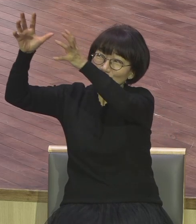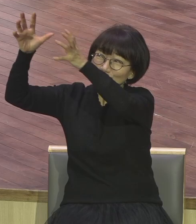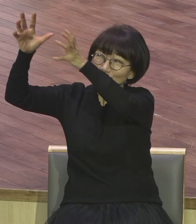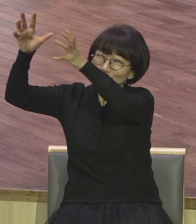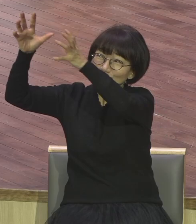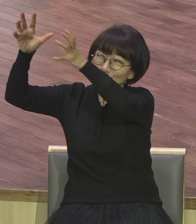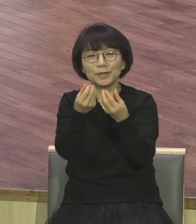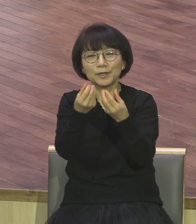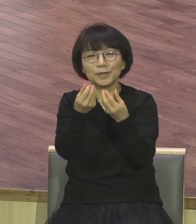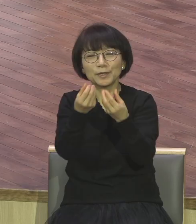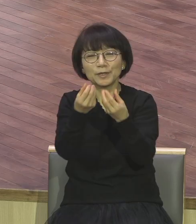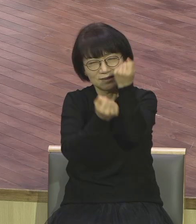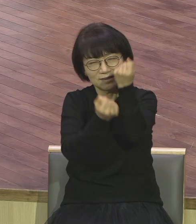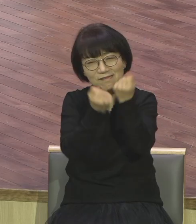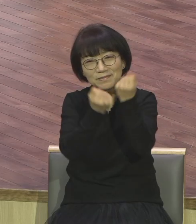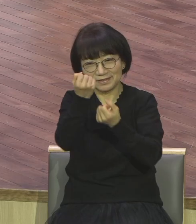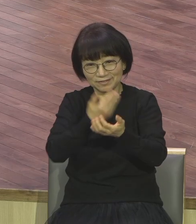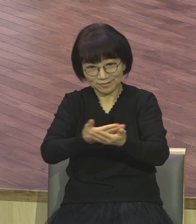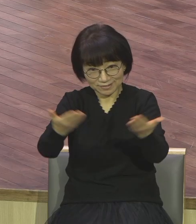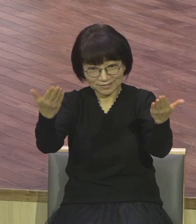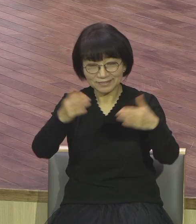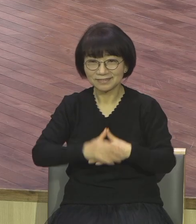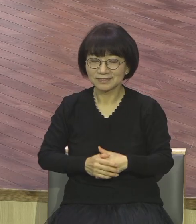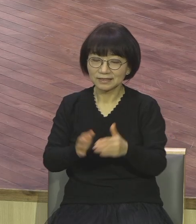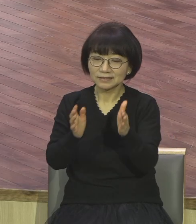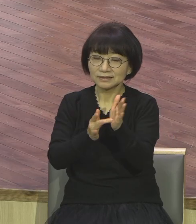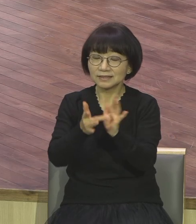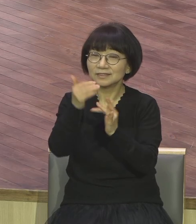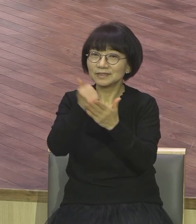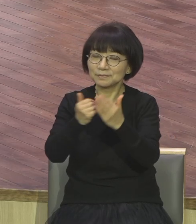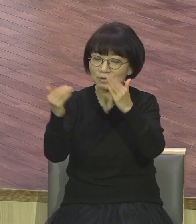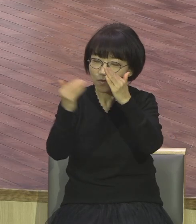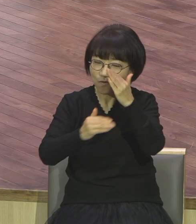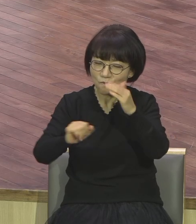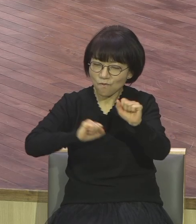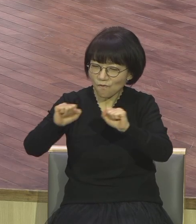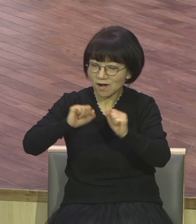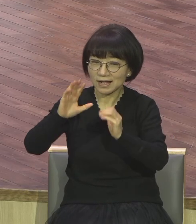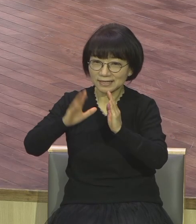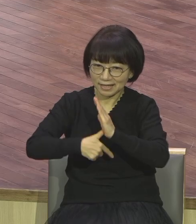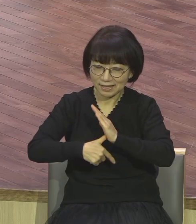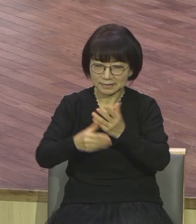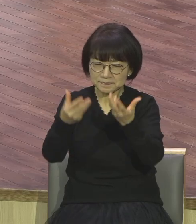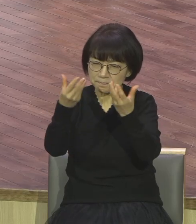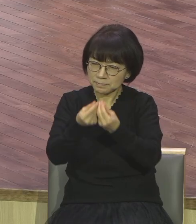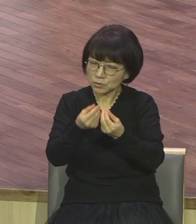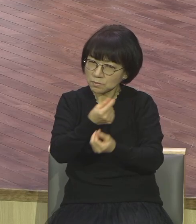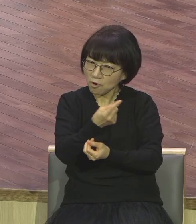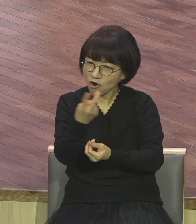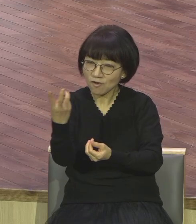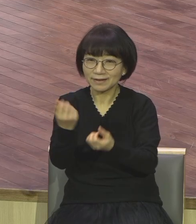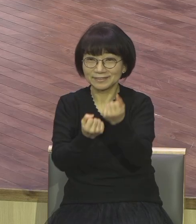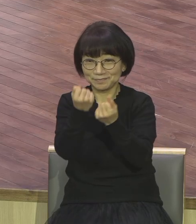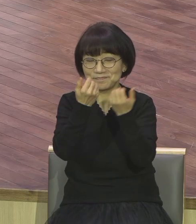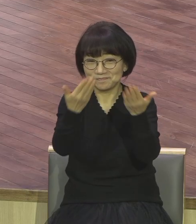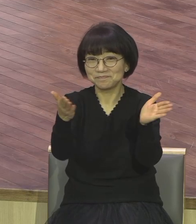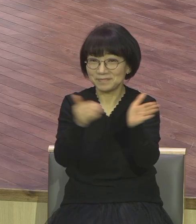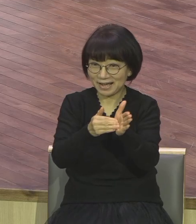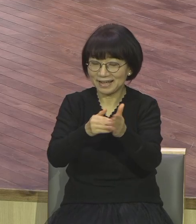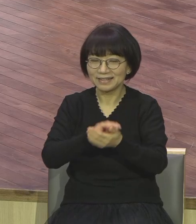다양한 비유를 많이 말씀하셨는데 마태는 마태는 가운데 천국과 관련된 내용의 이 비유를